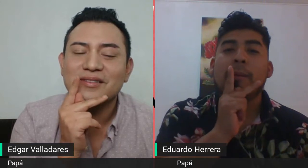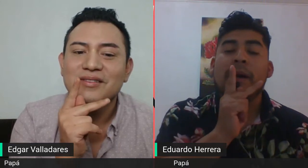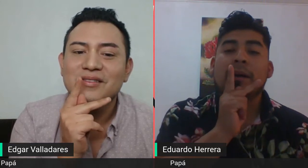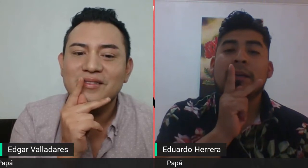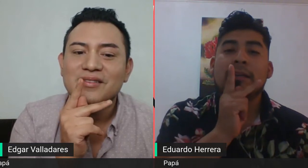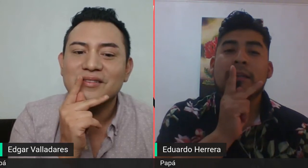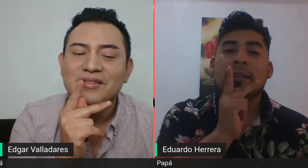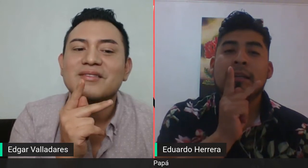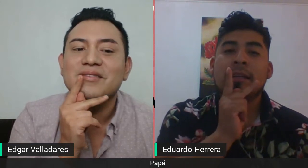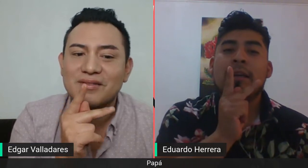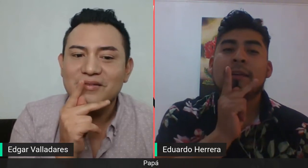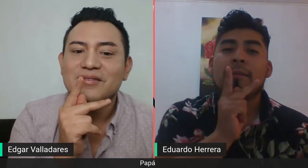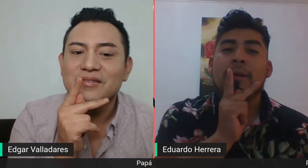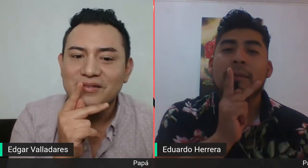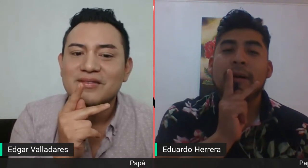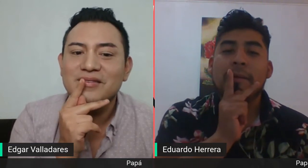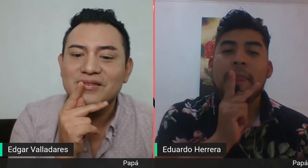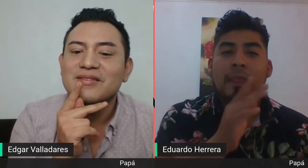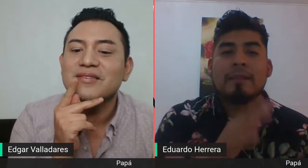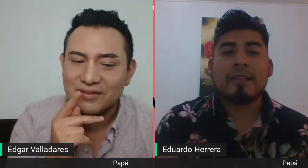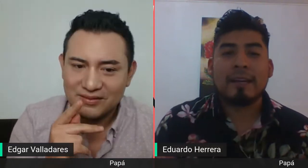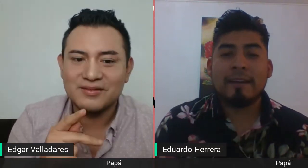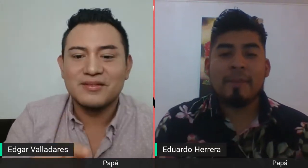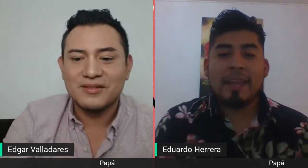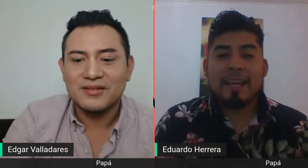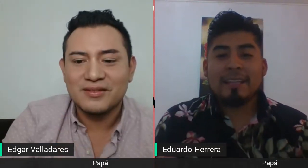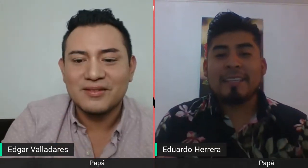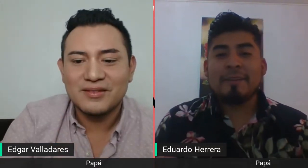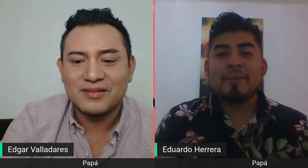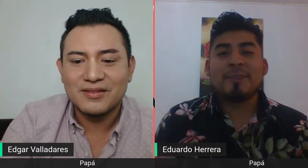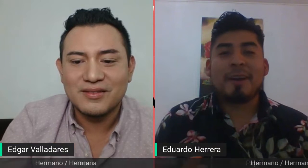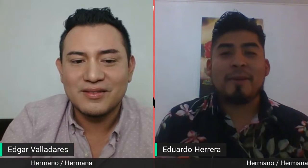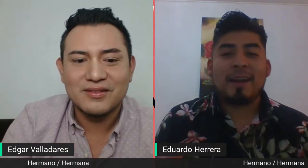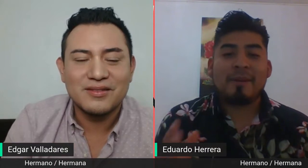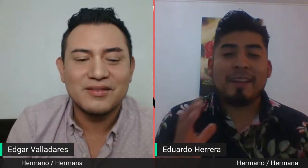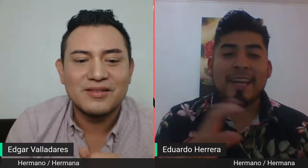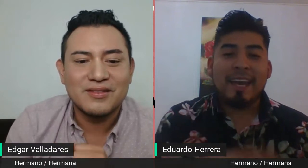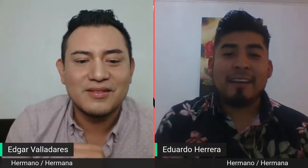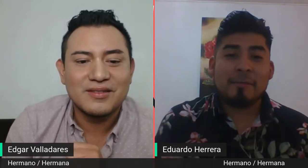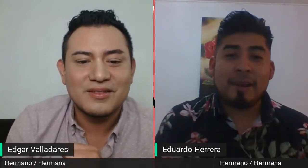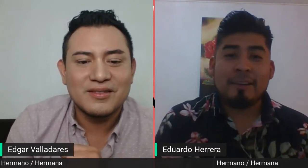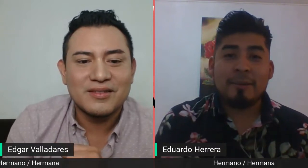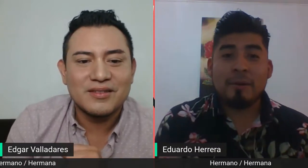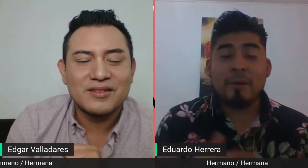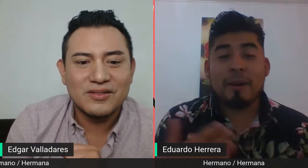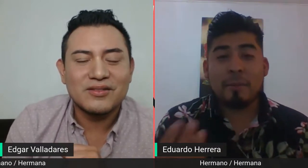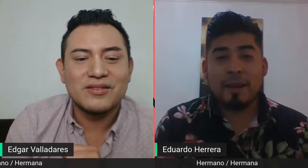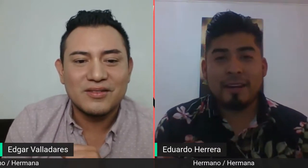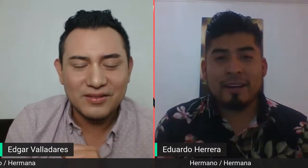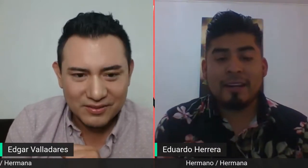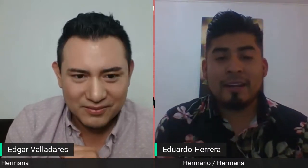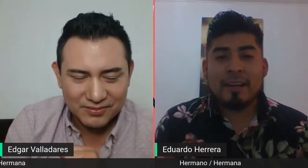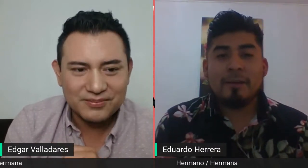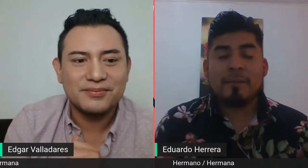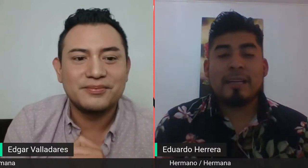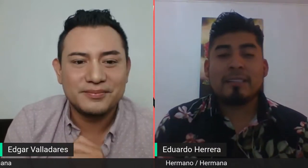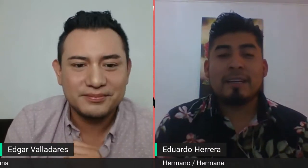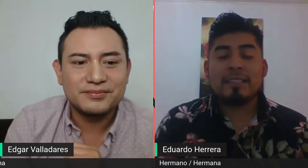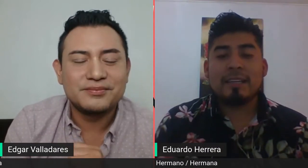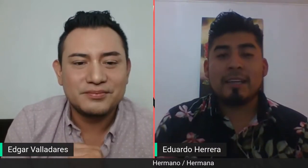Papá. Papá. ¿Sale? Seguimos con la palabra de hermano o hermana. Para hacer la seña